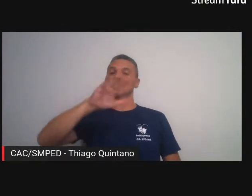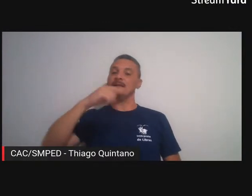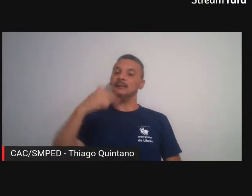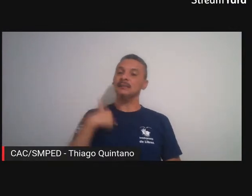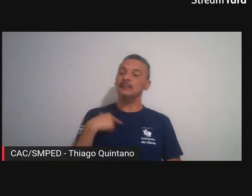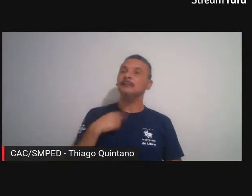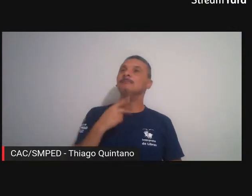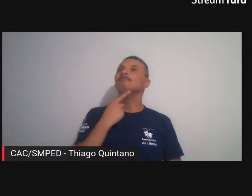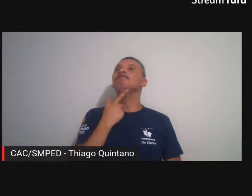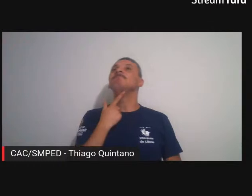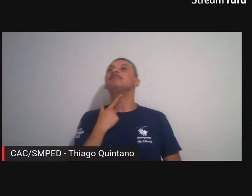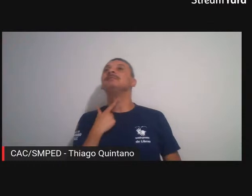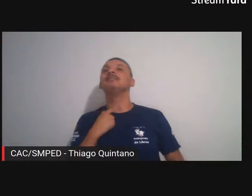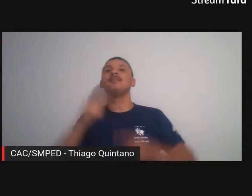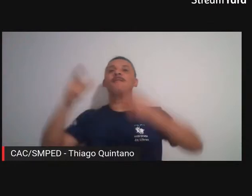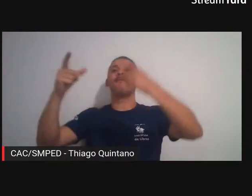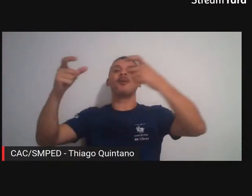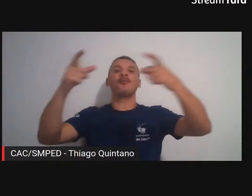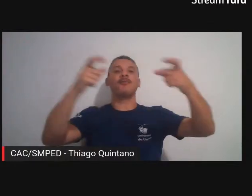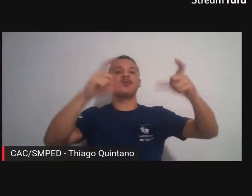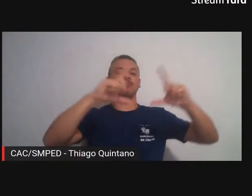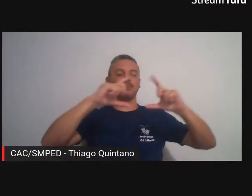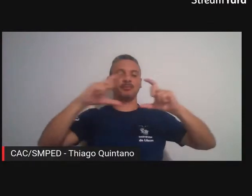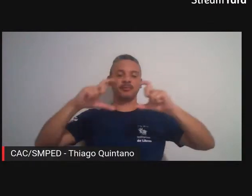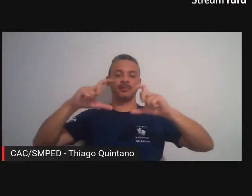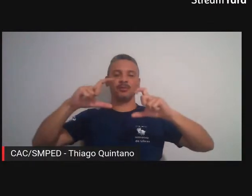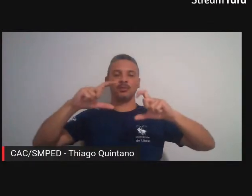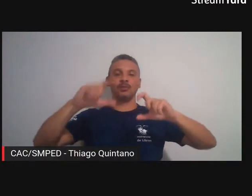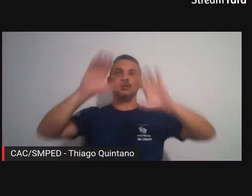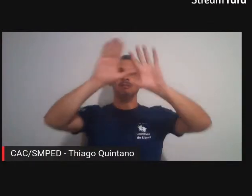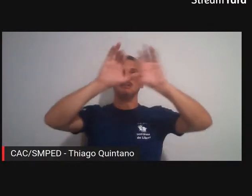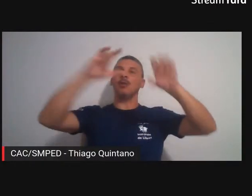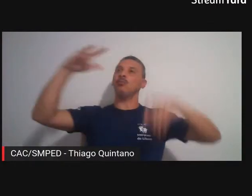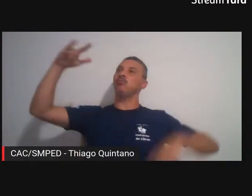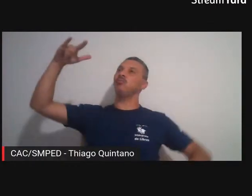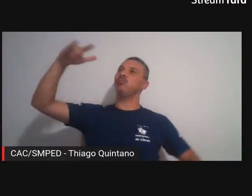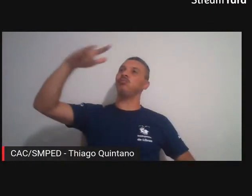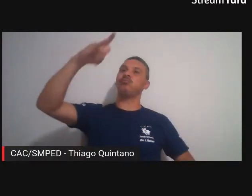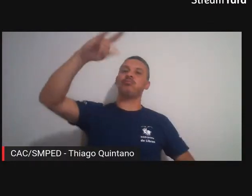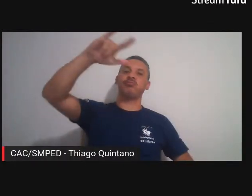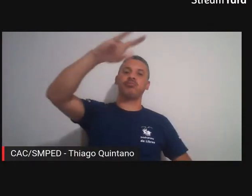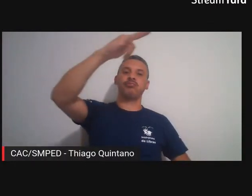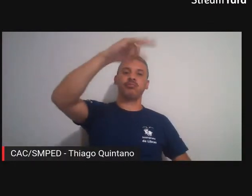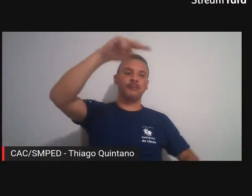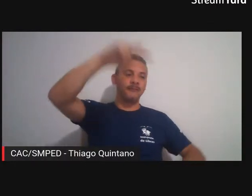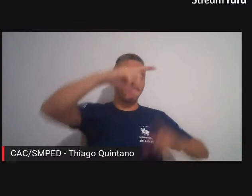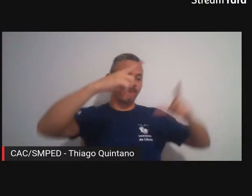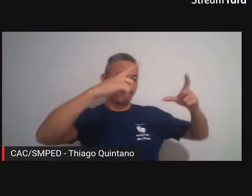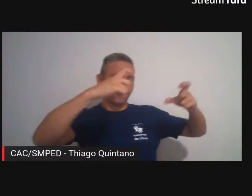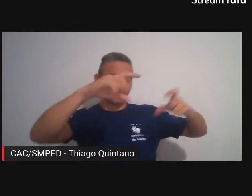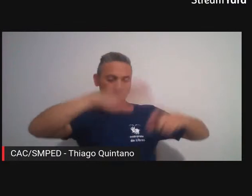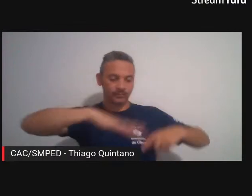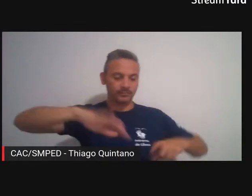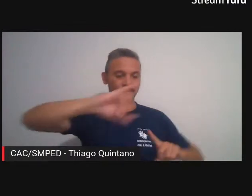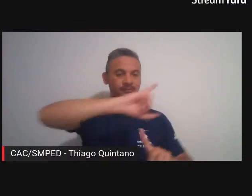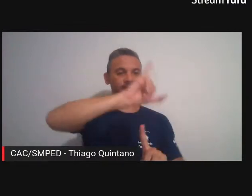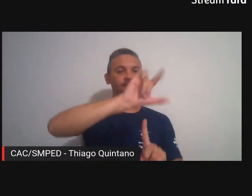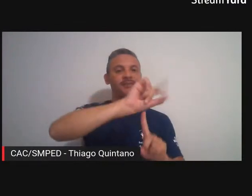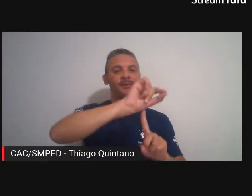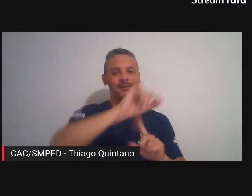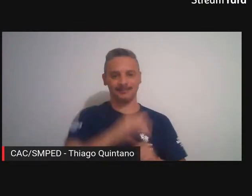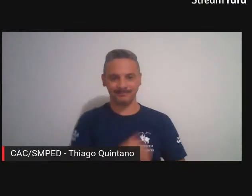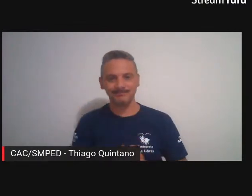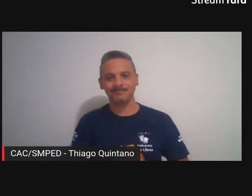fotografar o Jaraguá do céu então assim talvez um ponto de partida